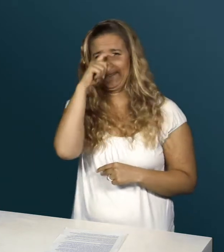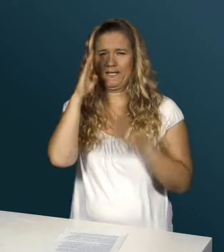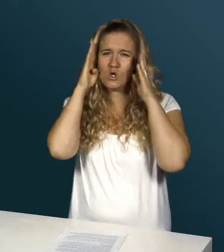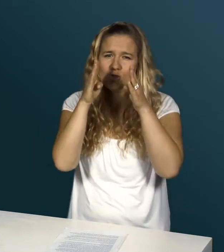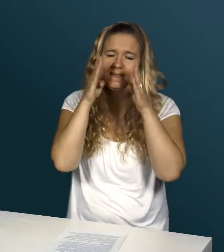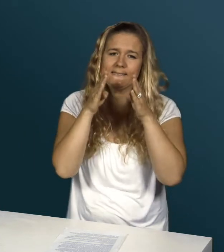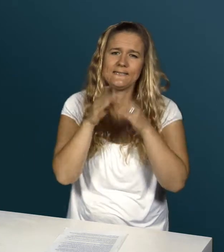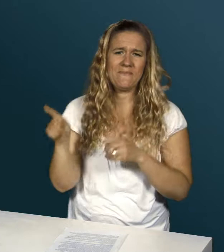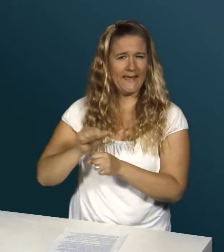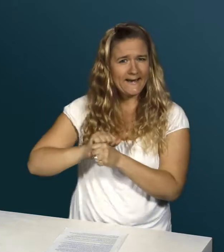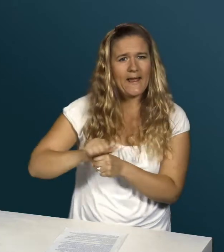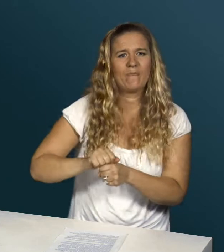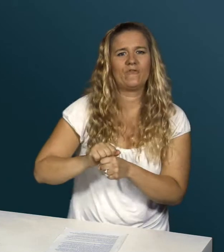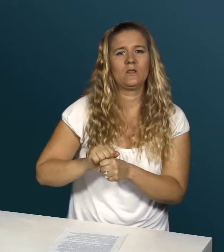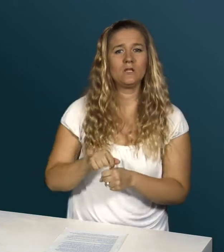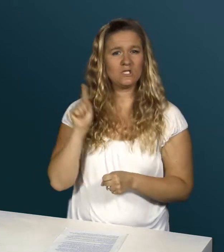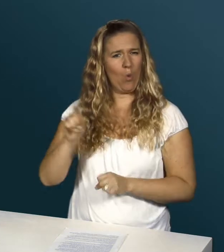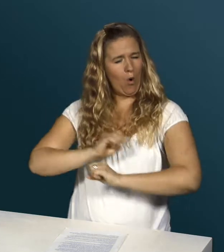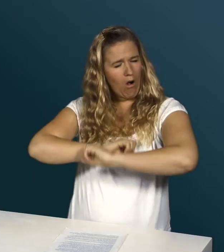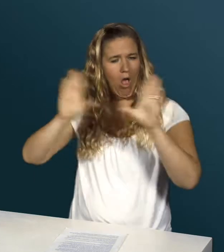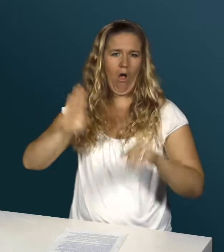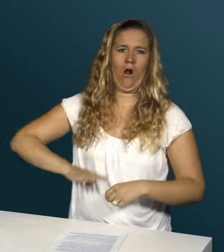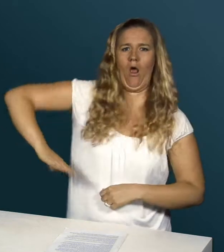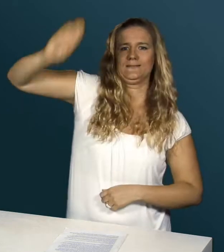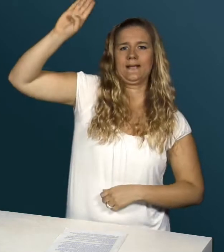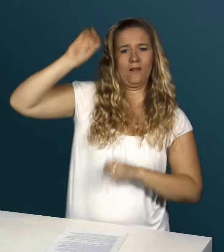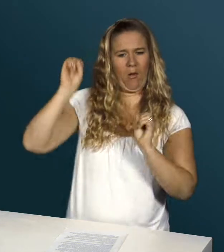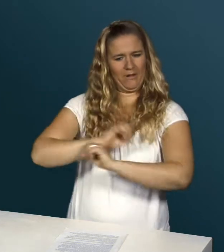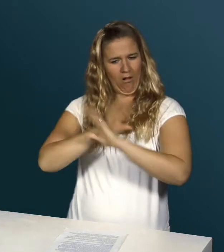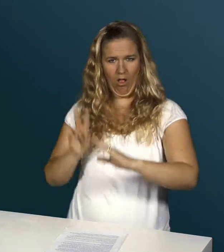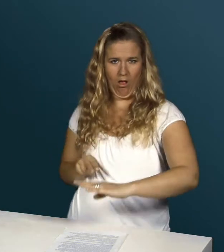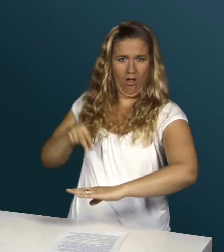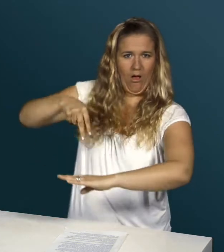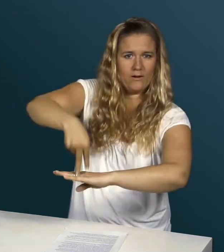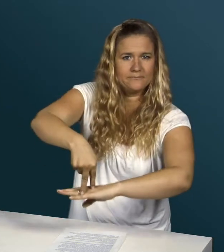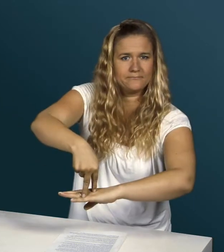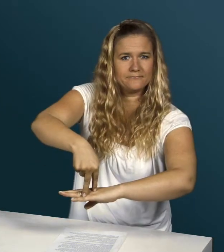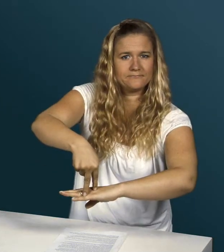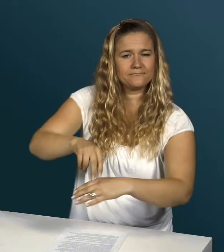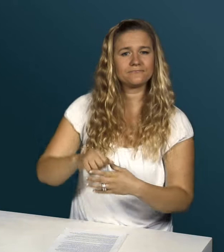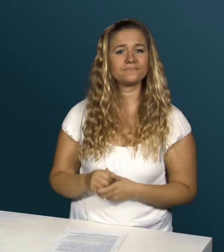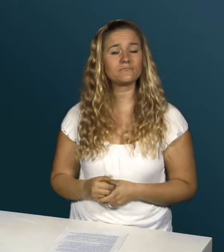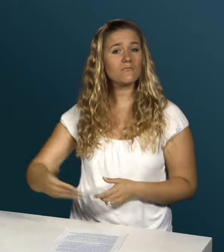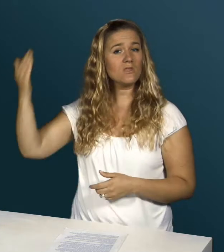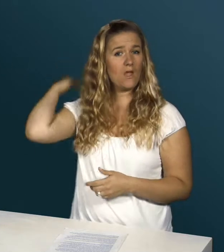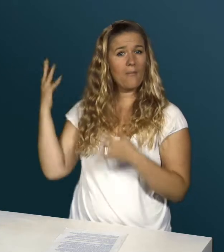setzte sich ein und kämpfte für deutliche Handzeichen, welche ihm klar signalisieren, wann er auf den Startblock steigen muss.